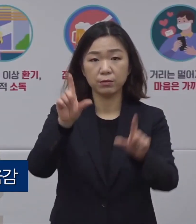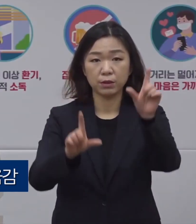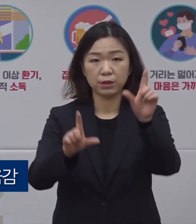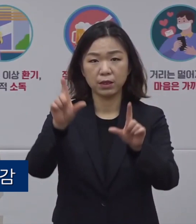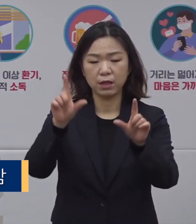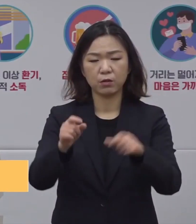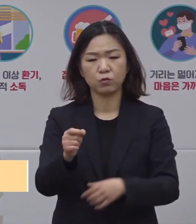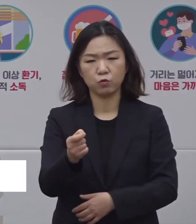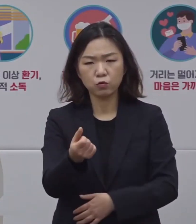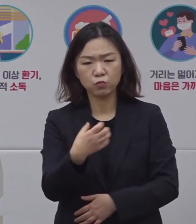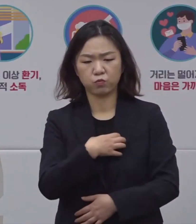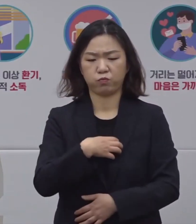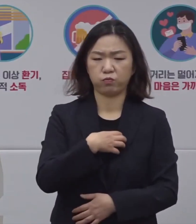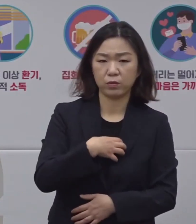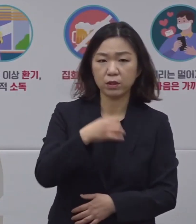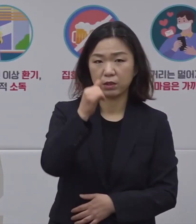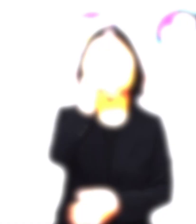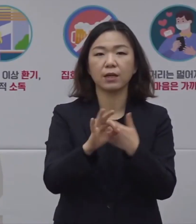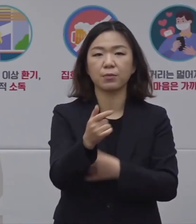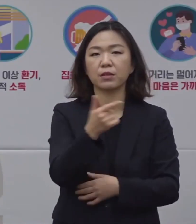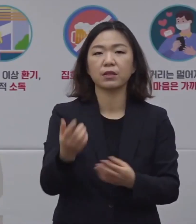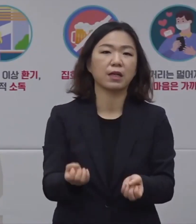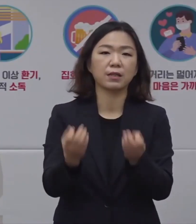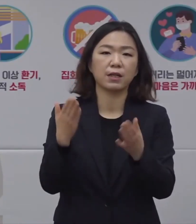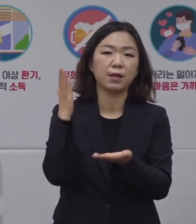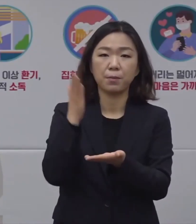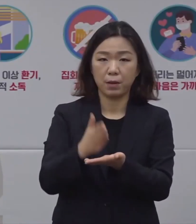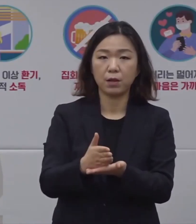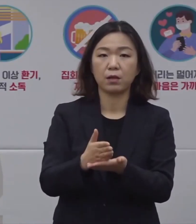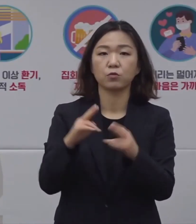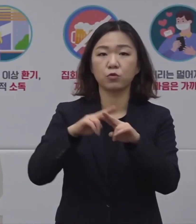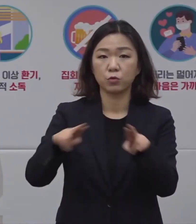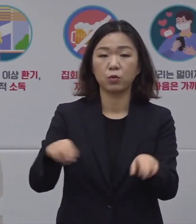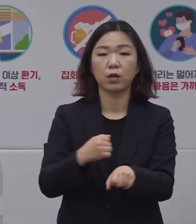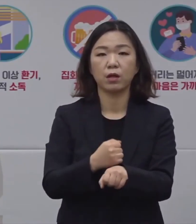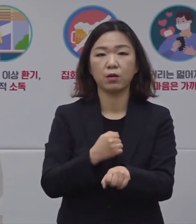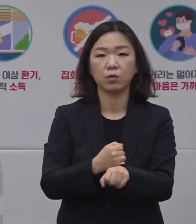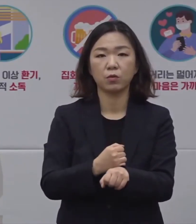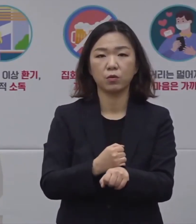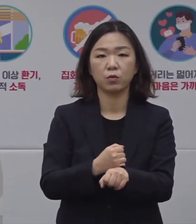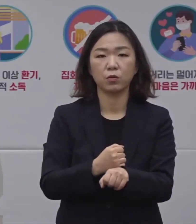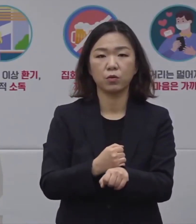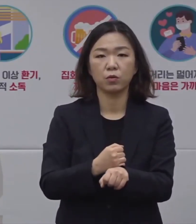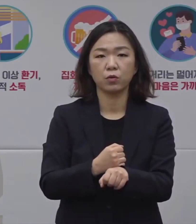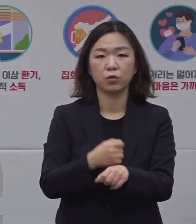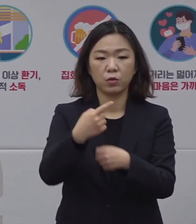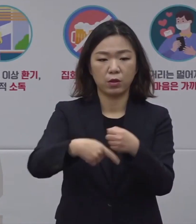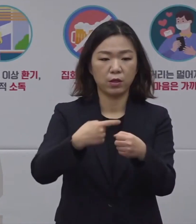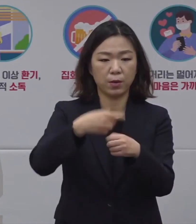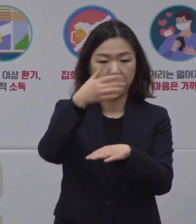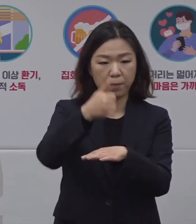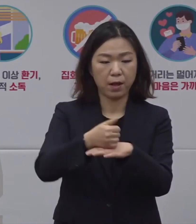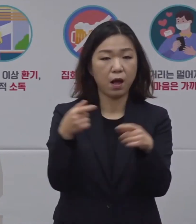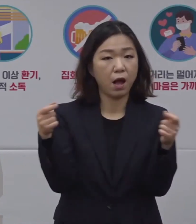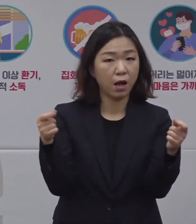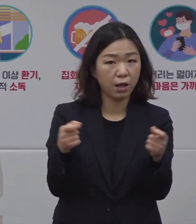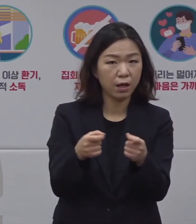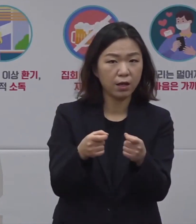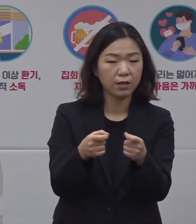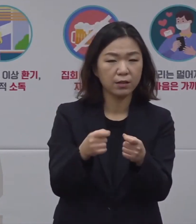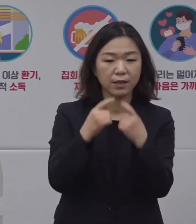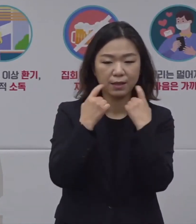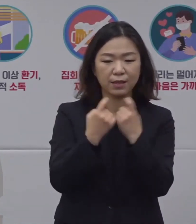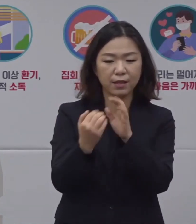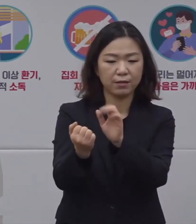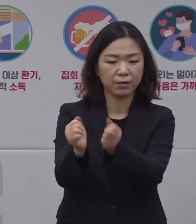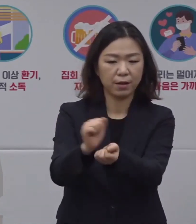매우 위중하게 보고 있습니다. 이 차원에서도 한 번 한 번 연말을 기해서 더 방역 위주로 하는